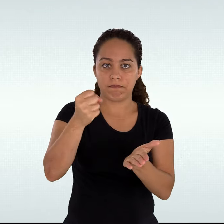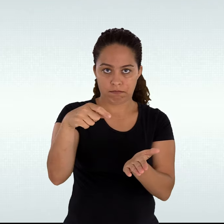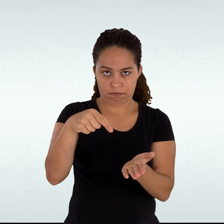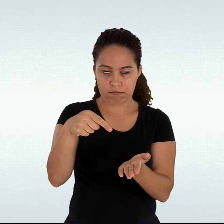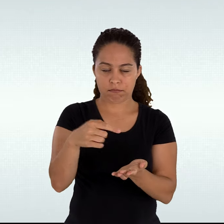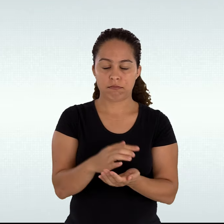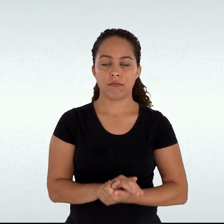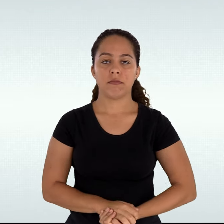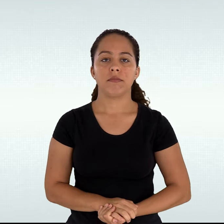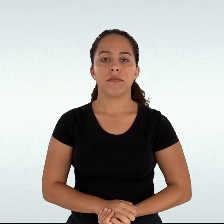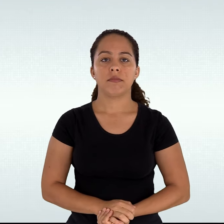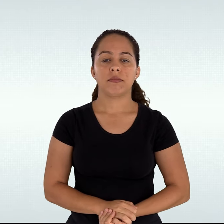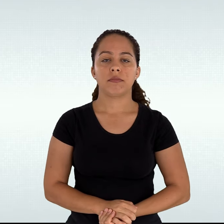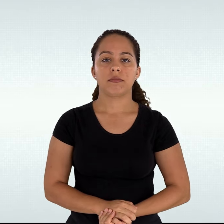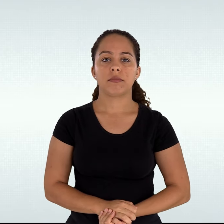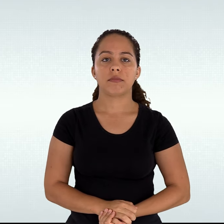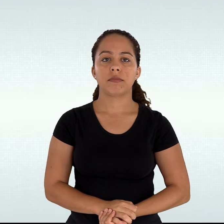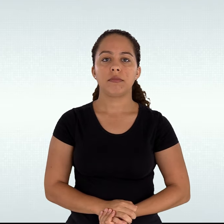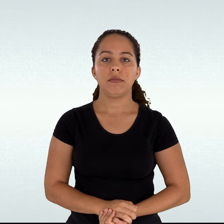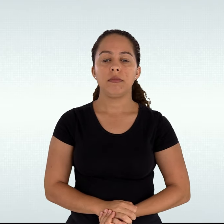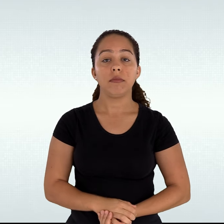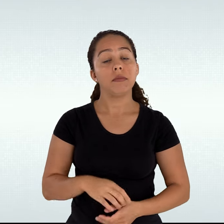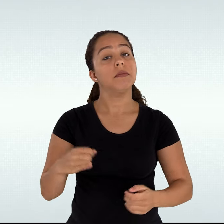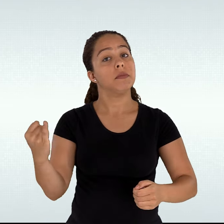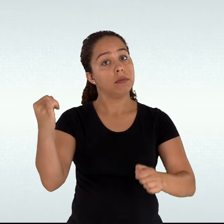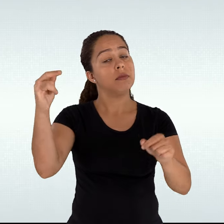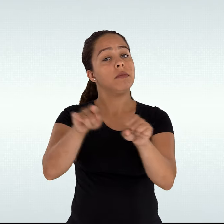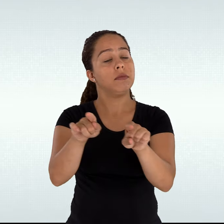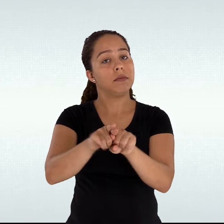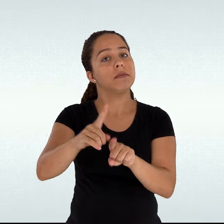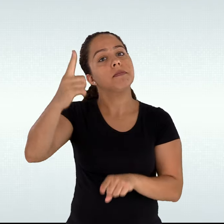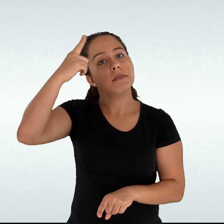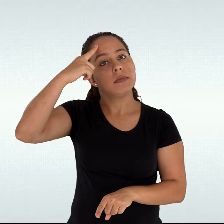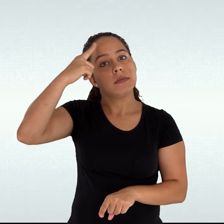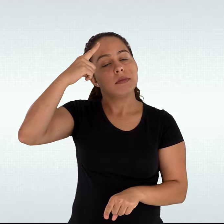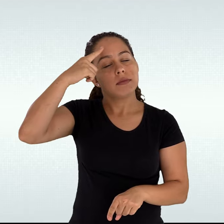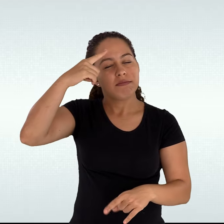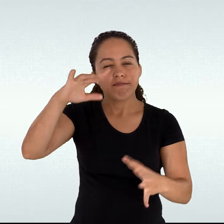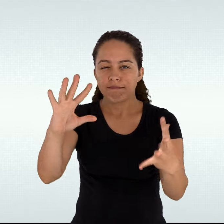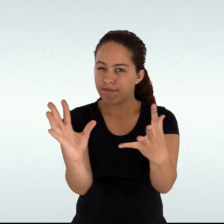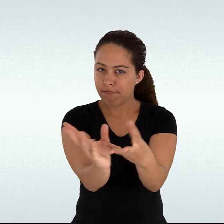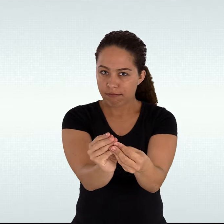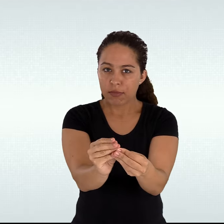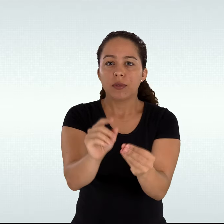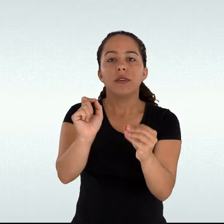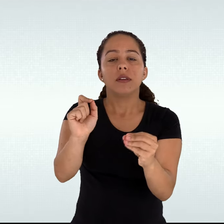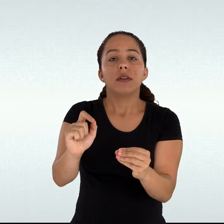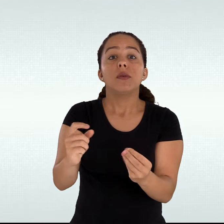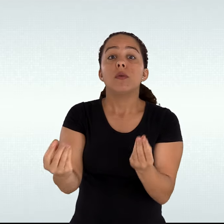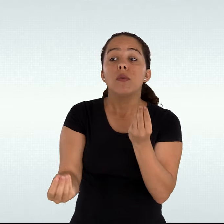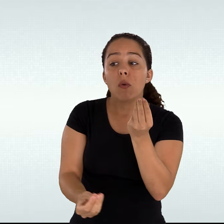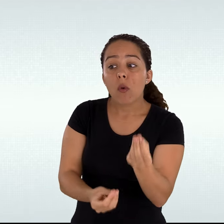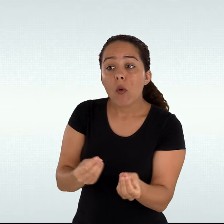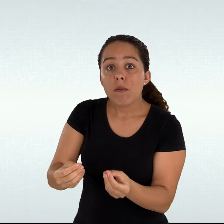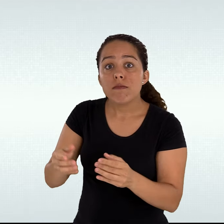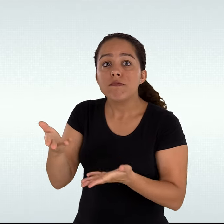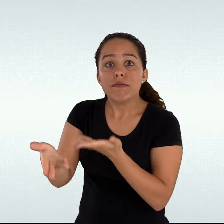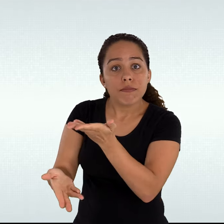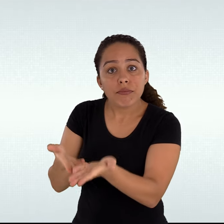Por fim, é importante considerarmos que a efetiva garantia de condições de permanência e êxito do dissente